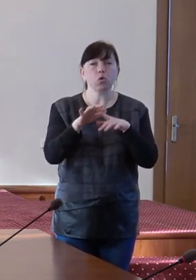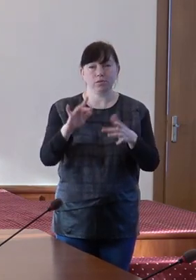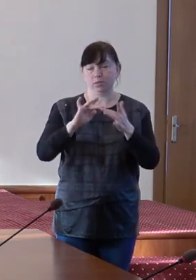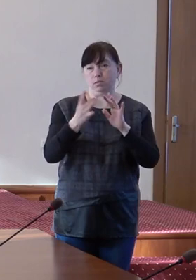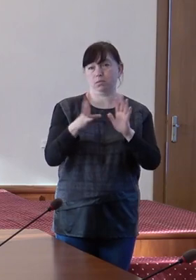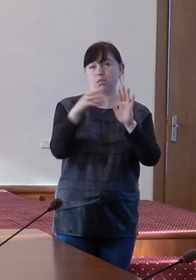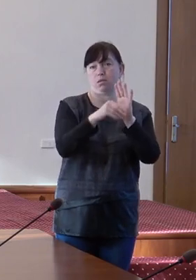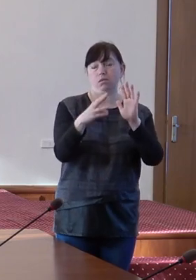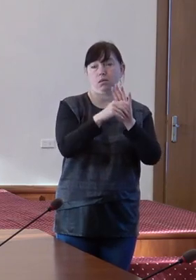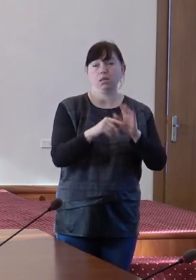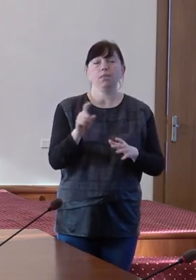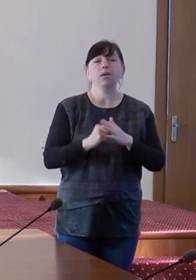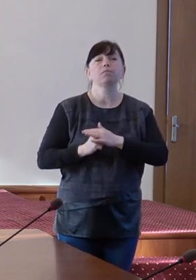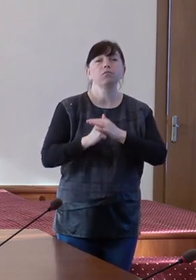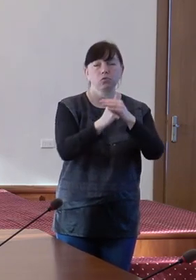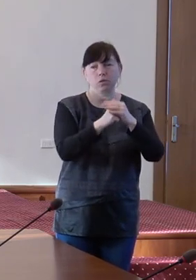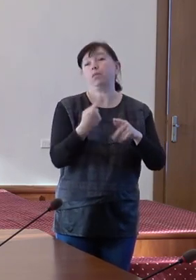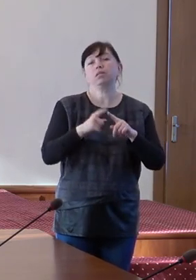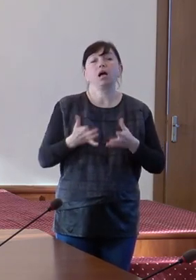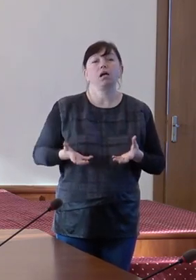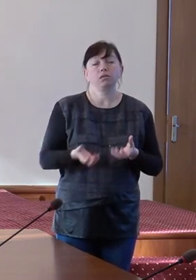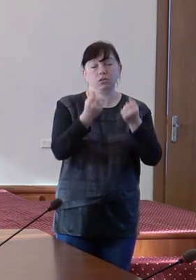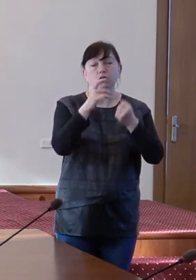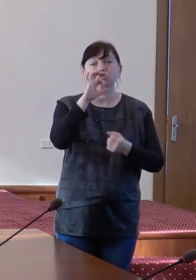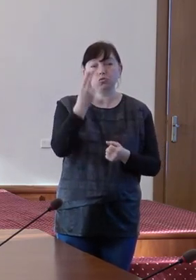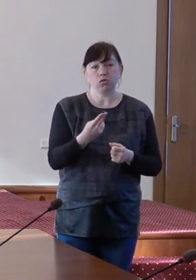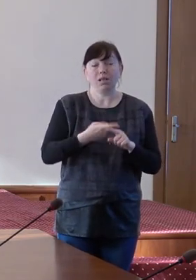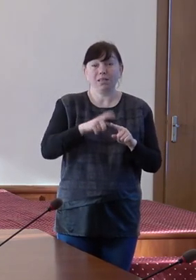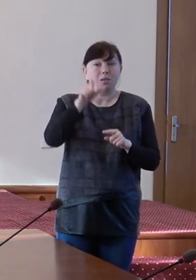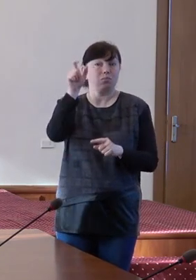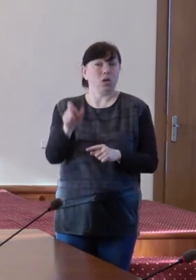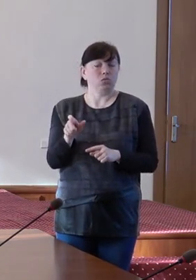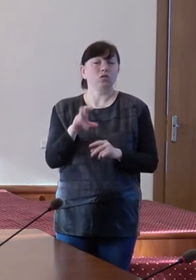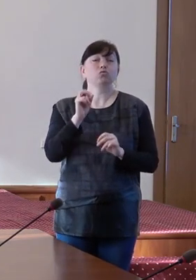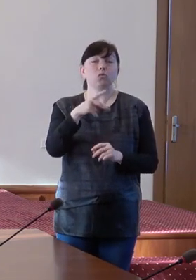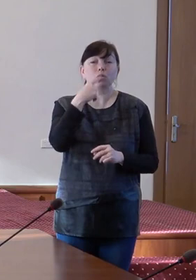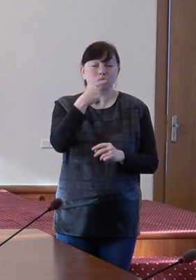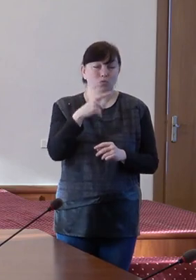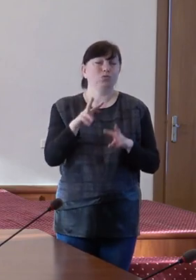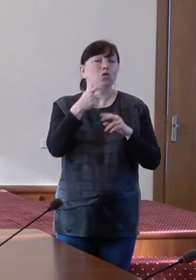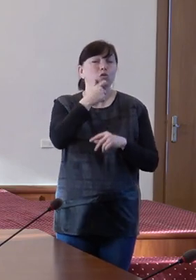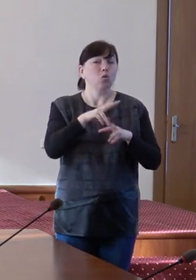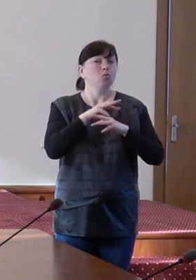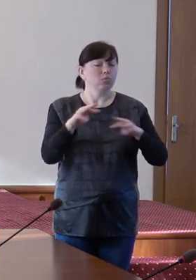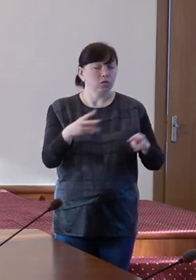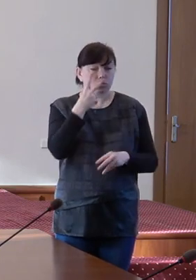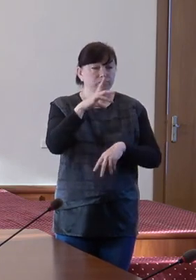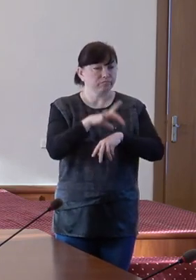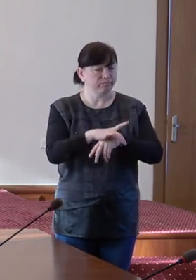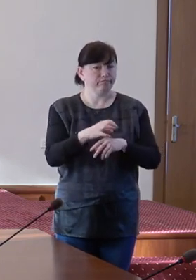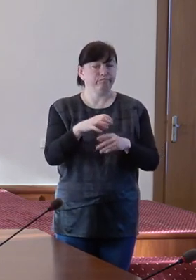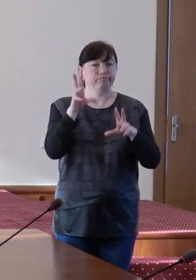Iar pentru că fundamentul, sistemul de asistență socială, îl reprezintă asistență social. Și după cum spunea și domnul ministru, atestăm o